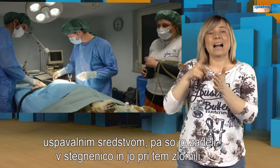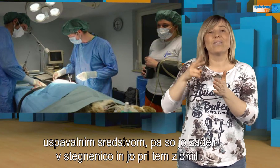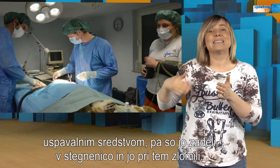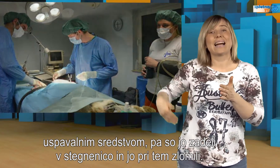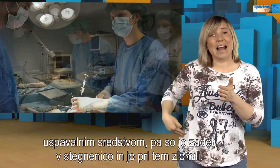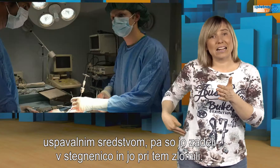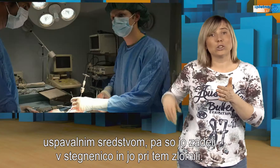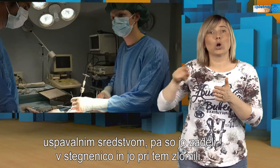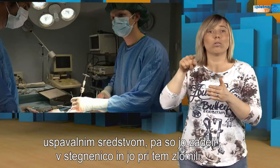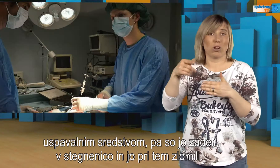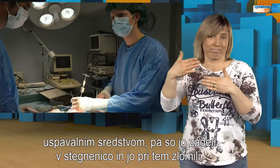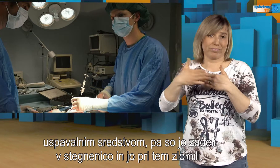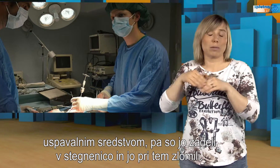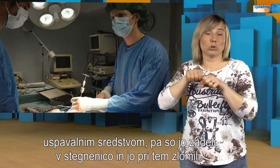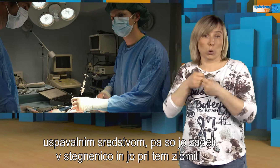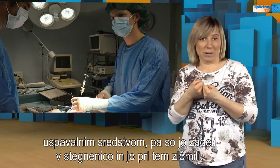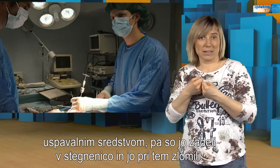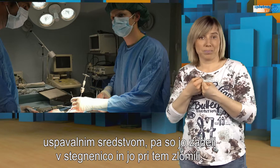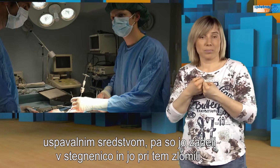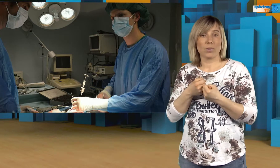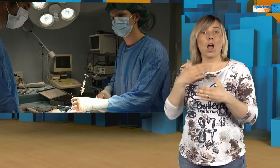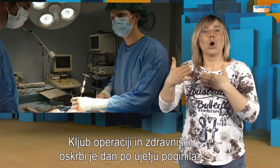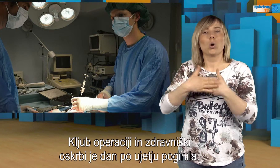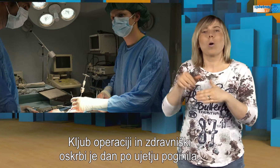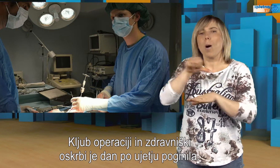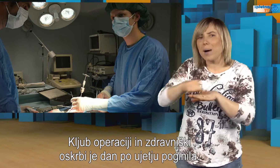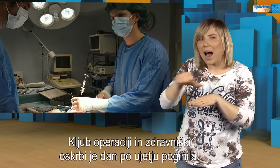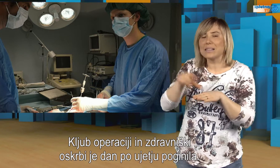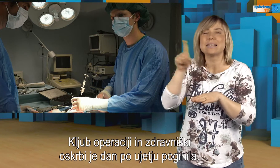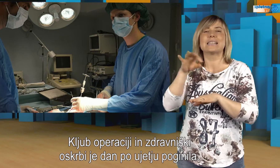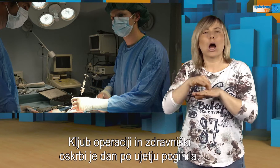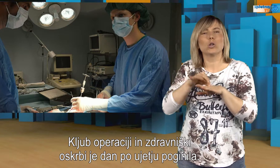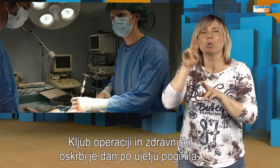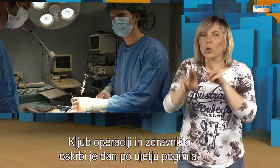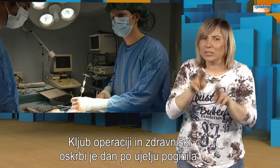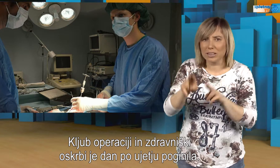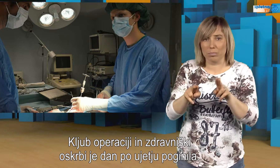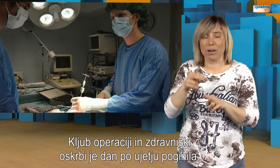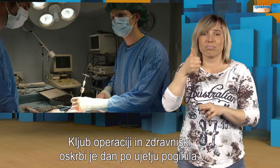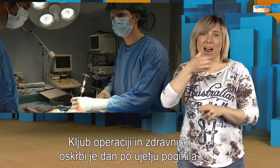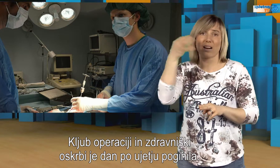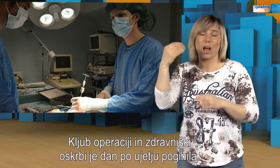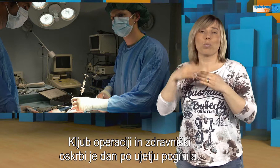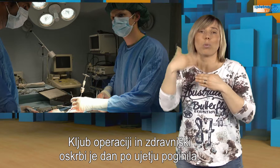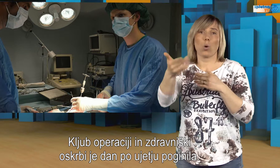in jo pri tem zlomili. Kljub operacij in zdravniške oskrbi je dan po ujetju poginila.